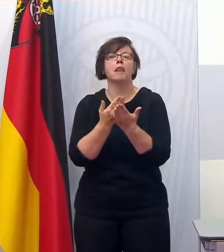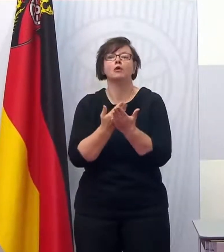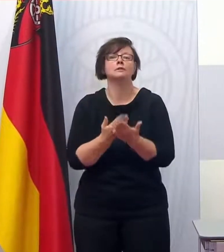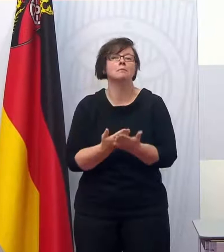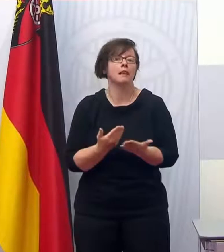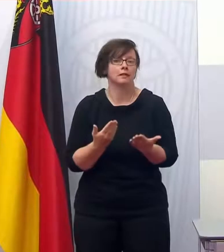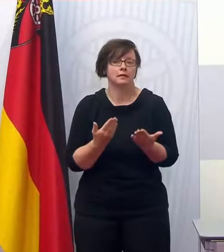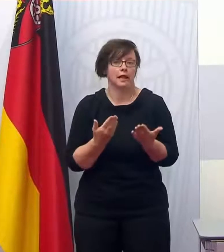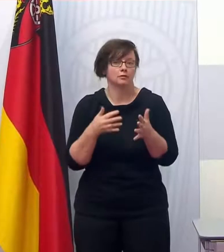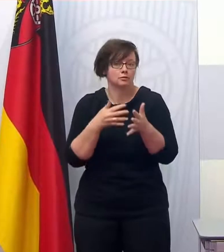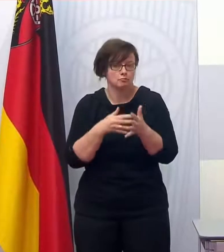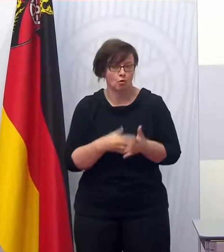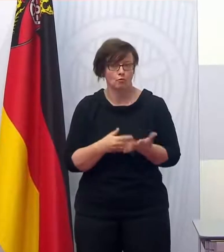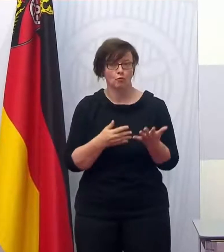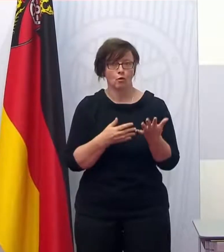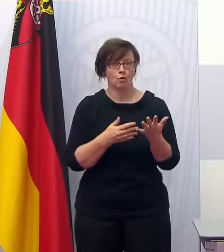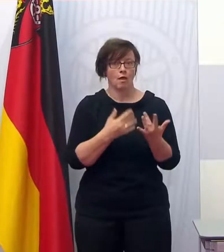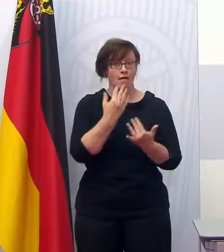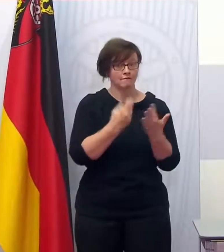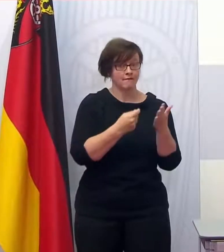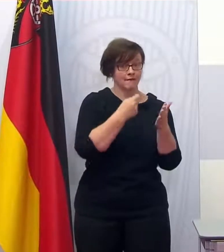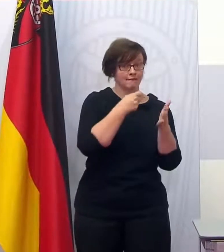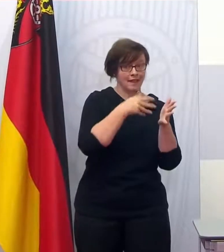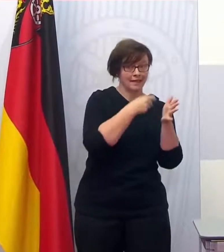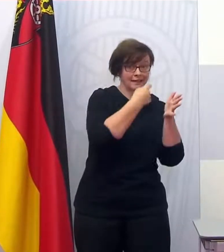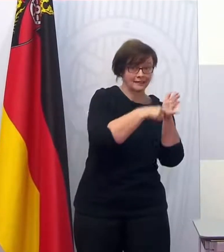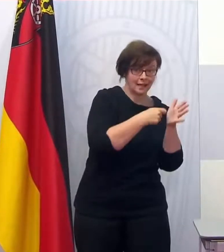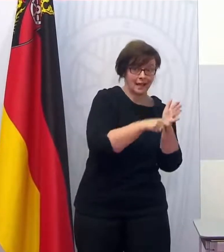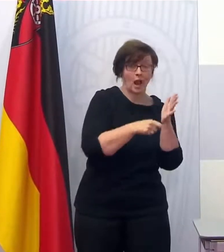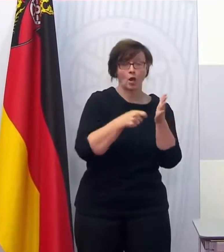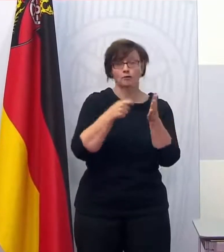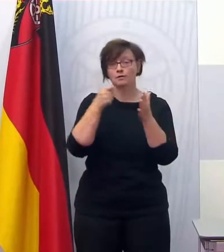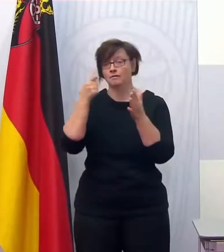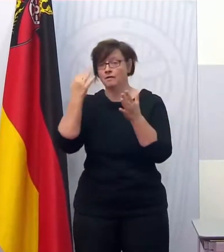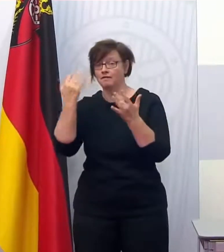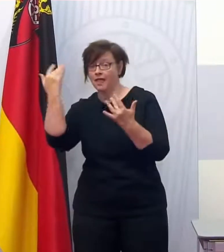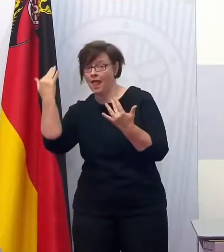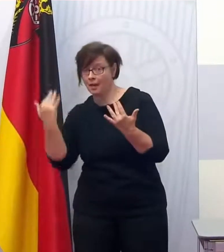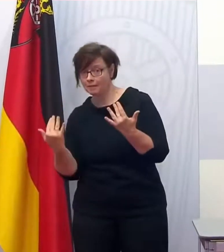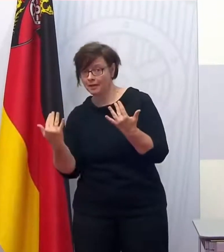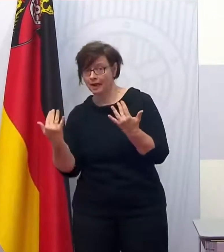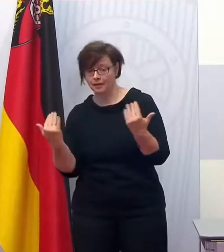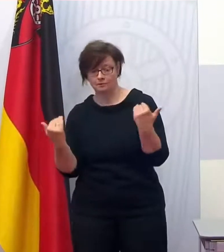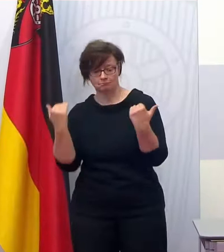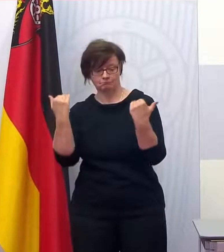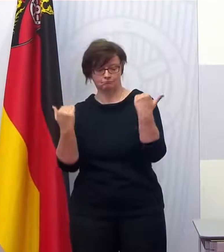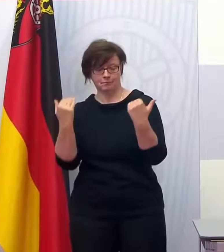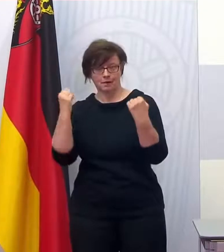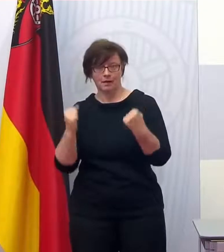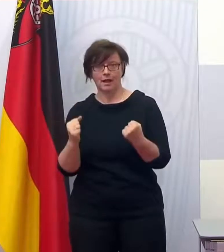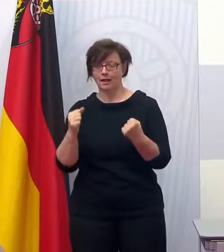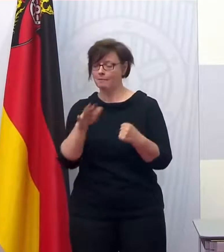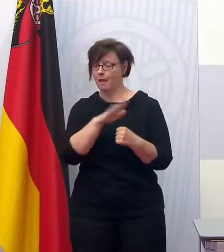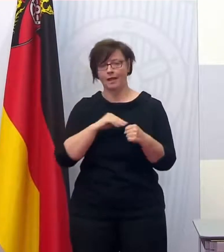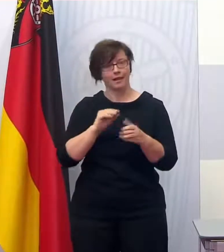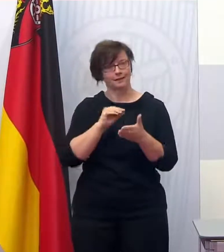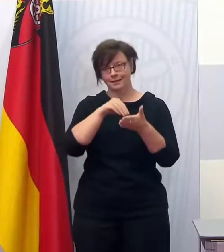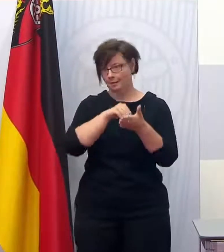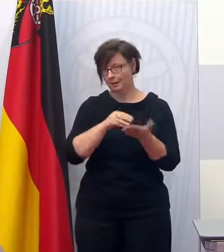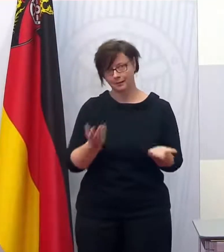Anzahl der Tests und die eingekauften Tests und diese Dinge vorzunehmen. Aber in diesem Abrechnungsmechanismus waren die Länder nicht eingebunden.